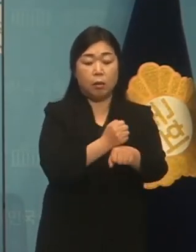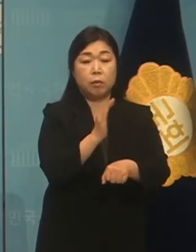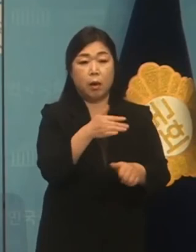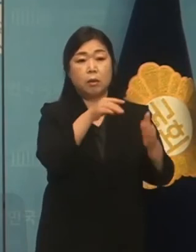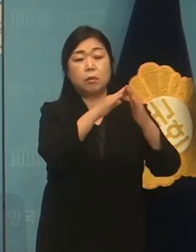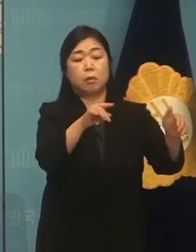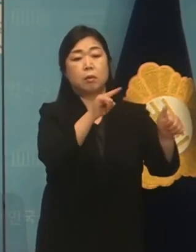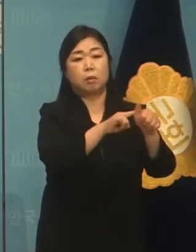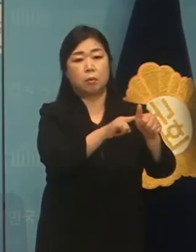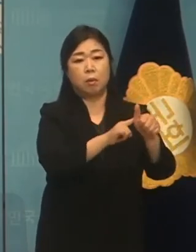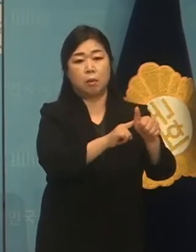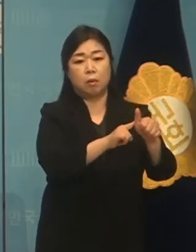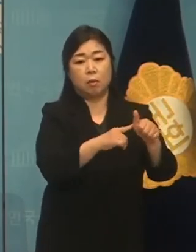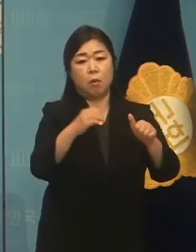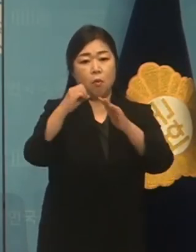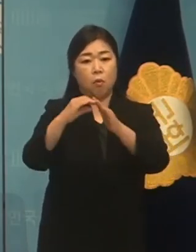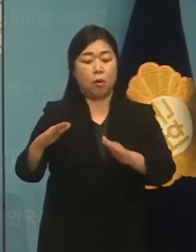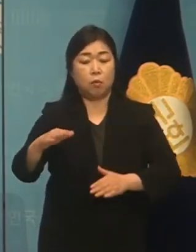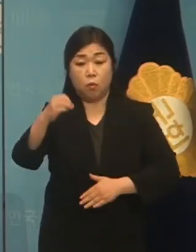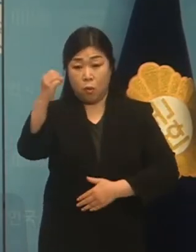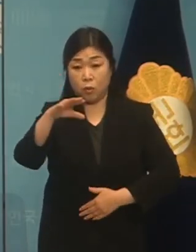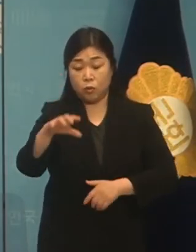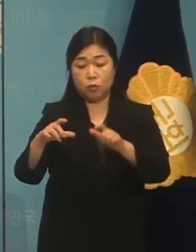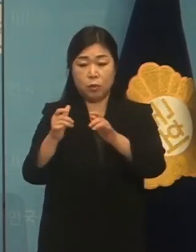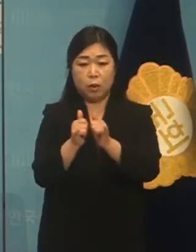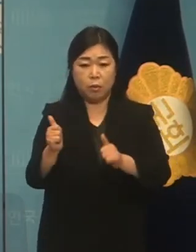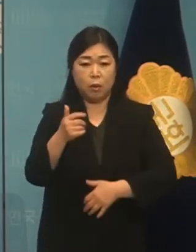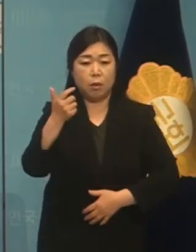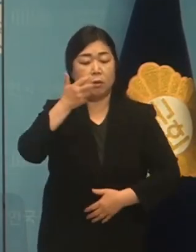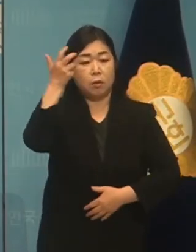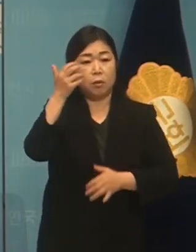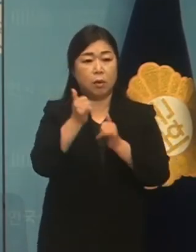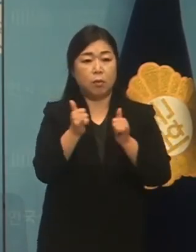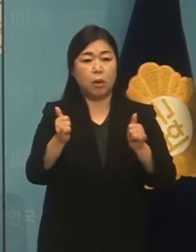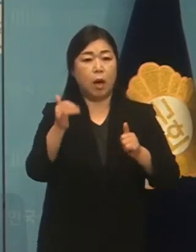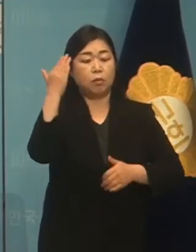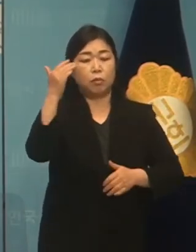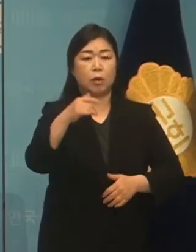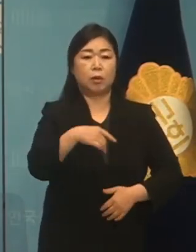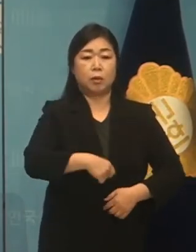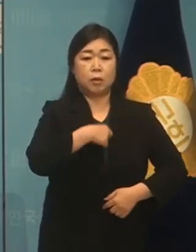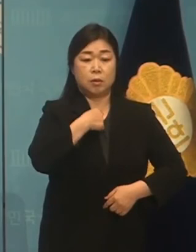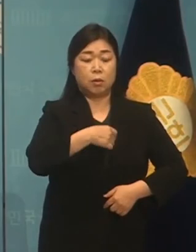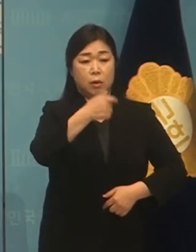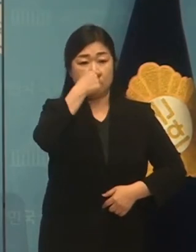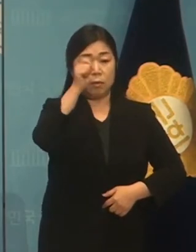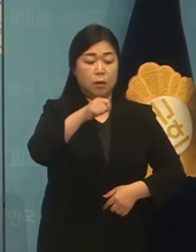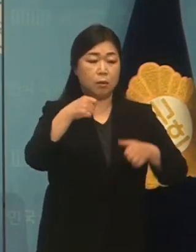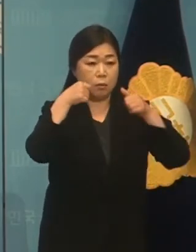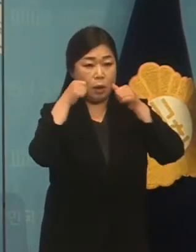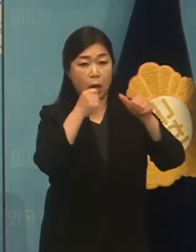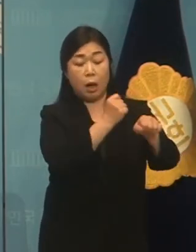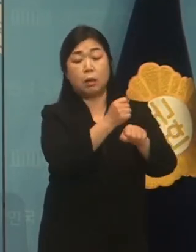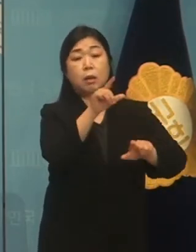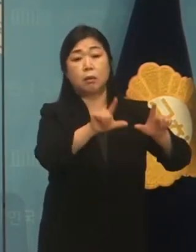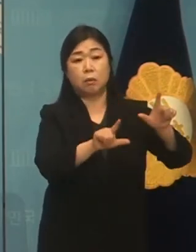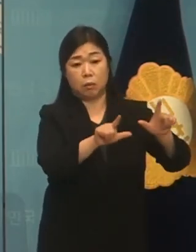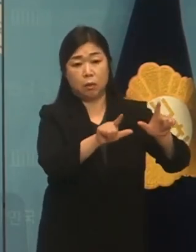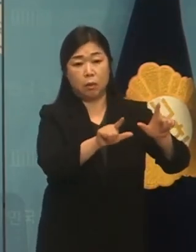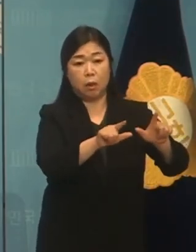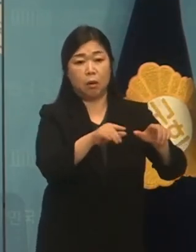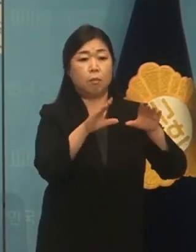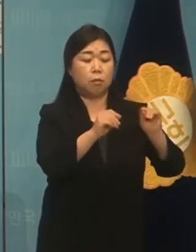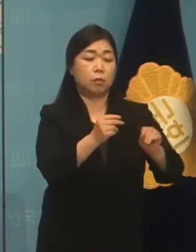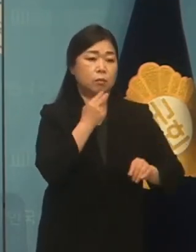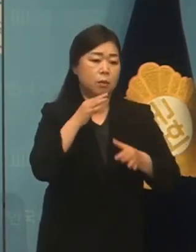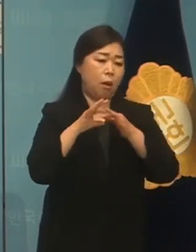여전히 광주연명과 국민 그리고 대한민국 전의를 기만하고 부러워하는 것을 멈추지 않고 있습니다.